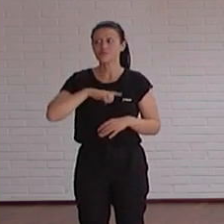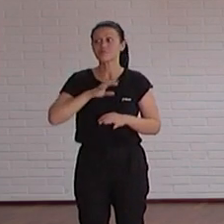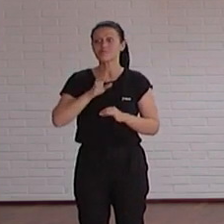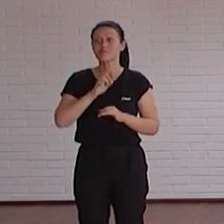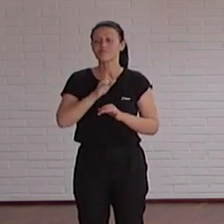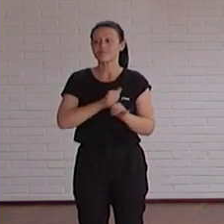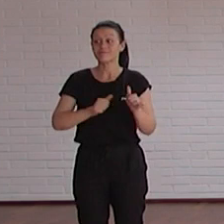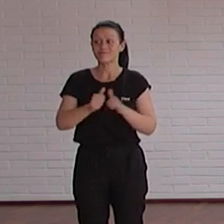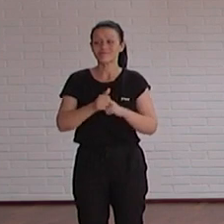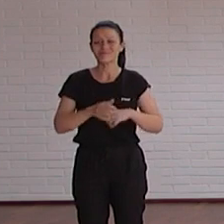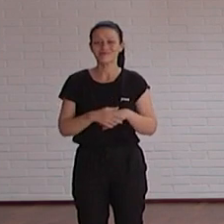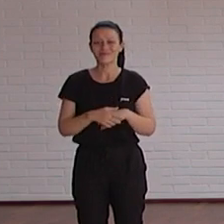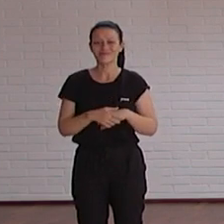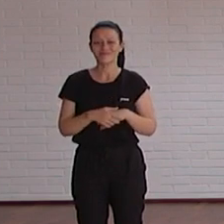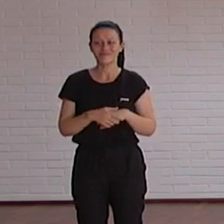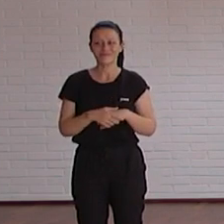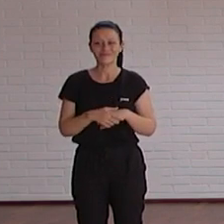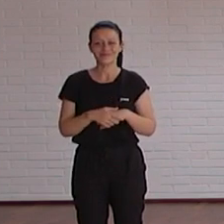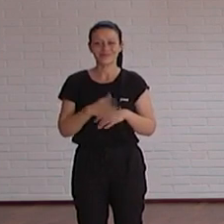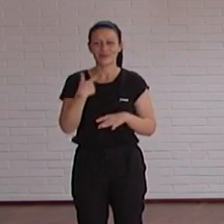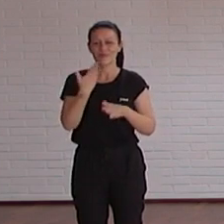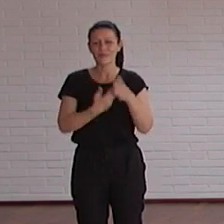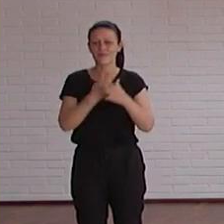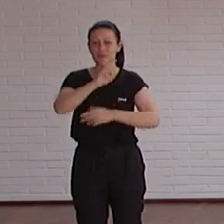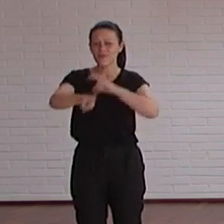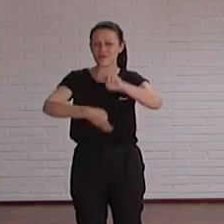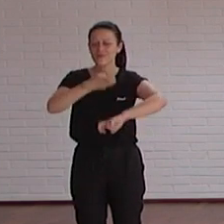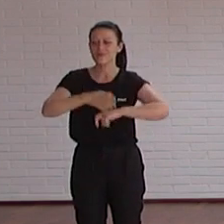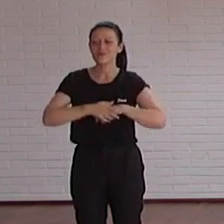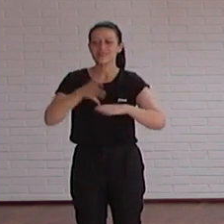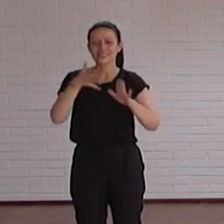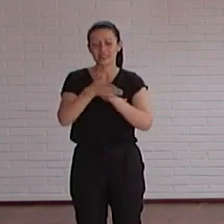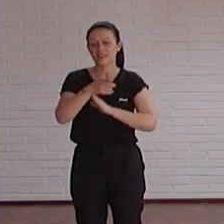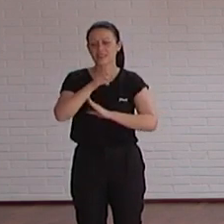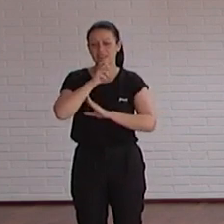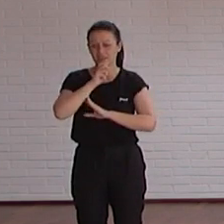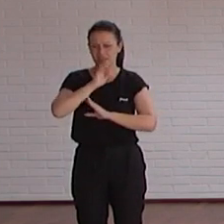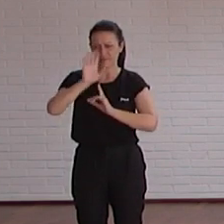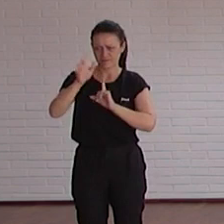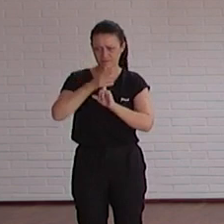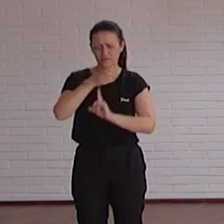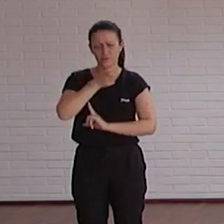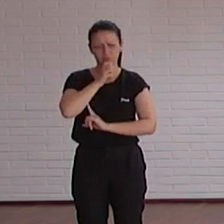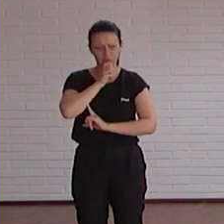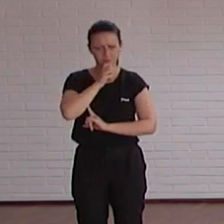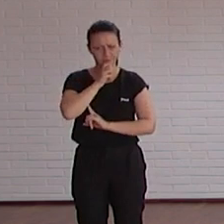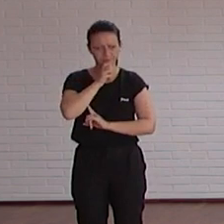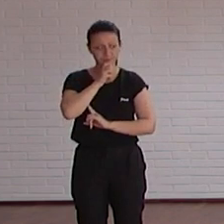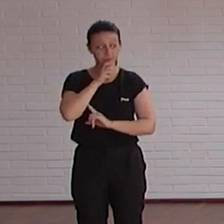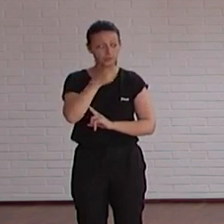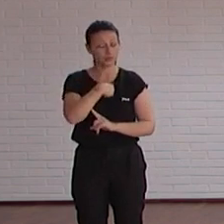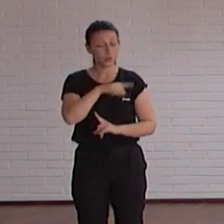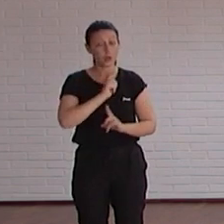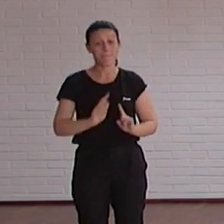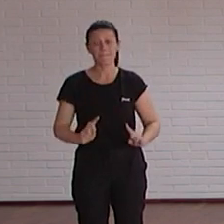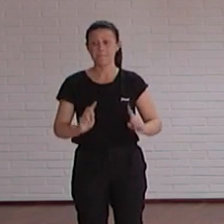empecéis todos a corregir 400 errores que muchas veces son dificilísimos de encontrar ¿vale? hiciéramos nosotros esta